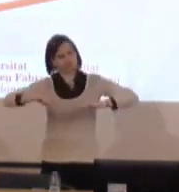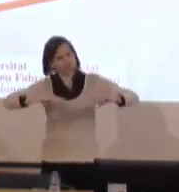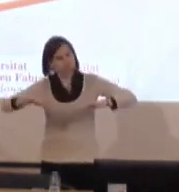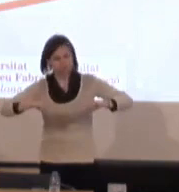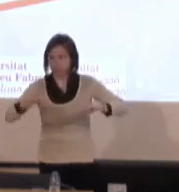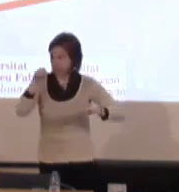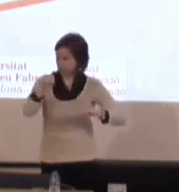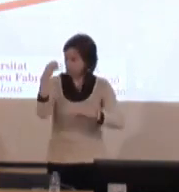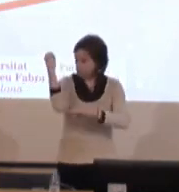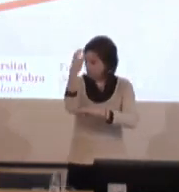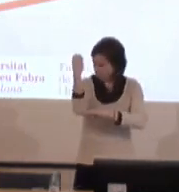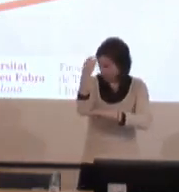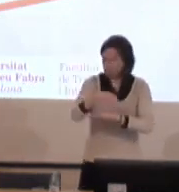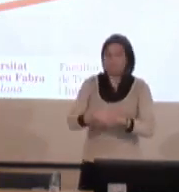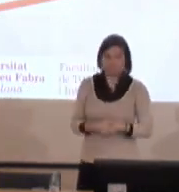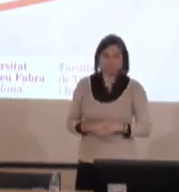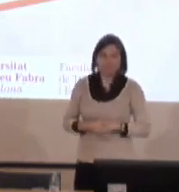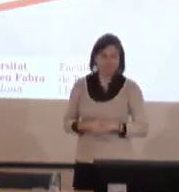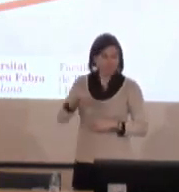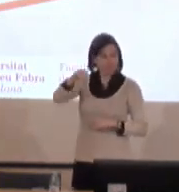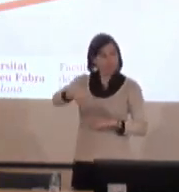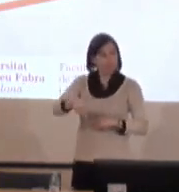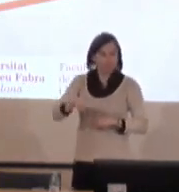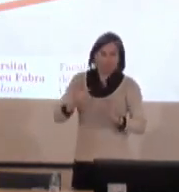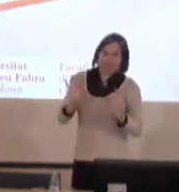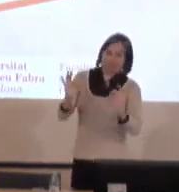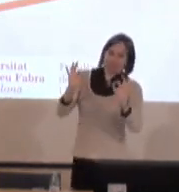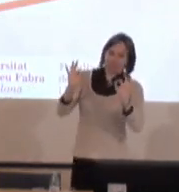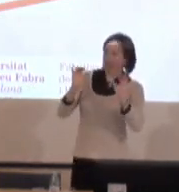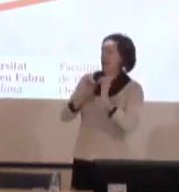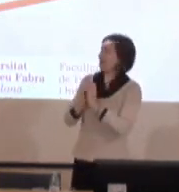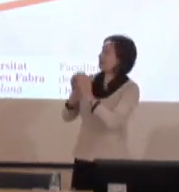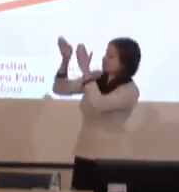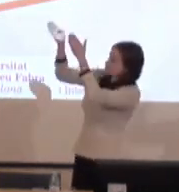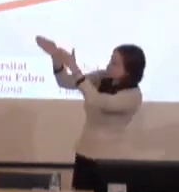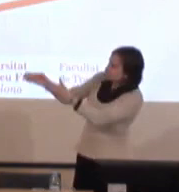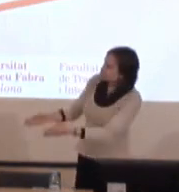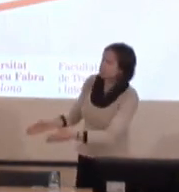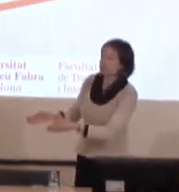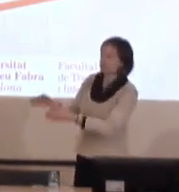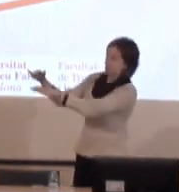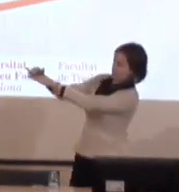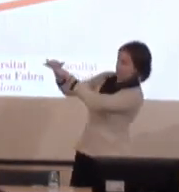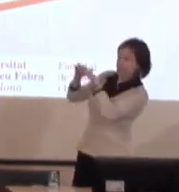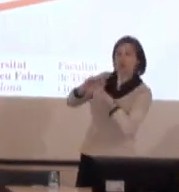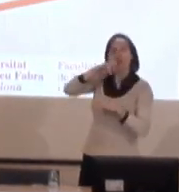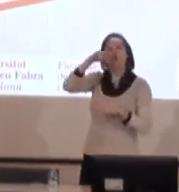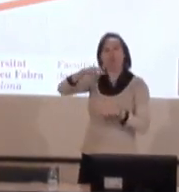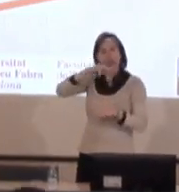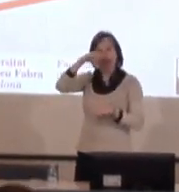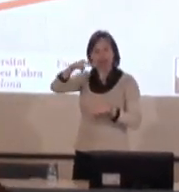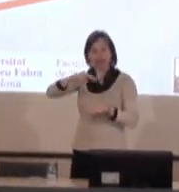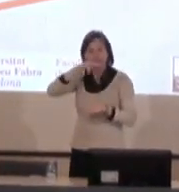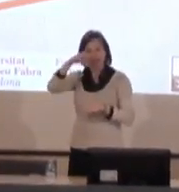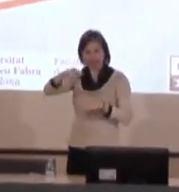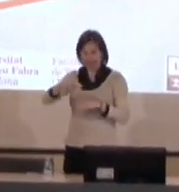UPF. Juntament amb la Facultat de Traducció organitza aquests cicles. Avui tenim